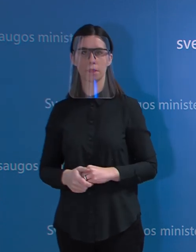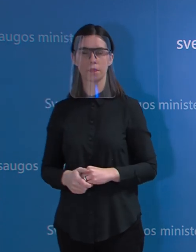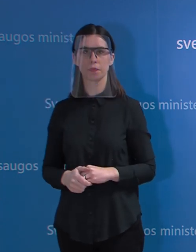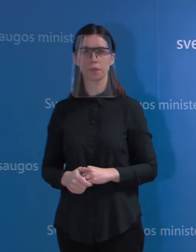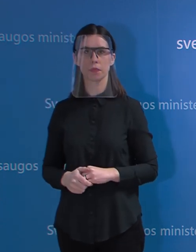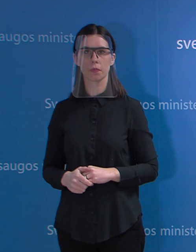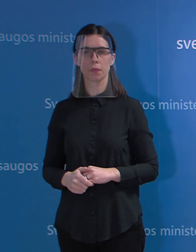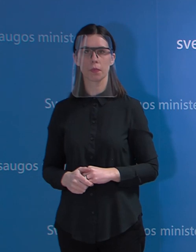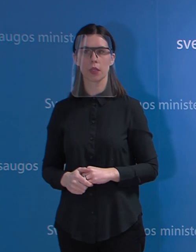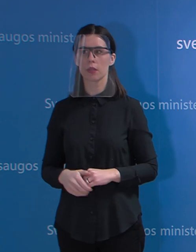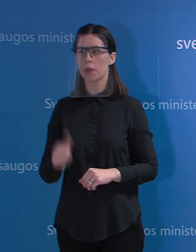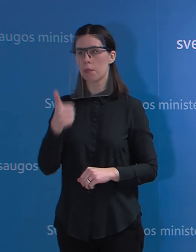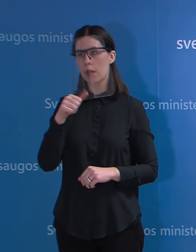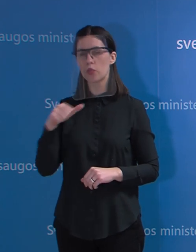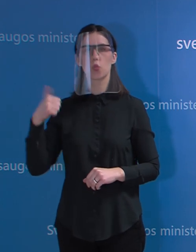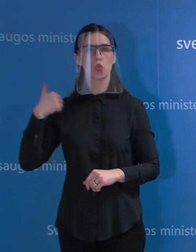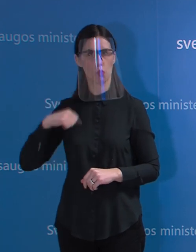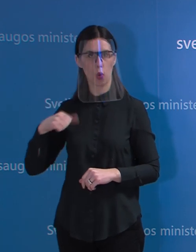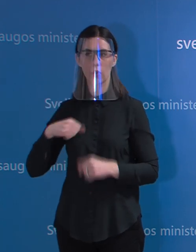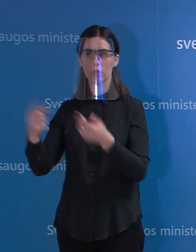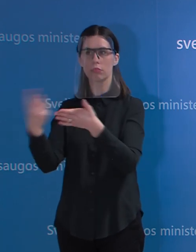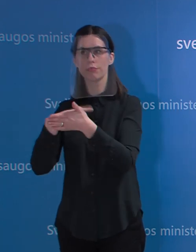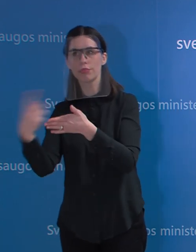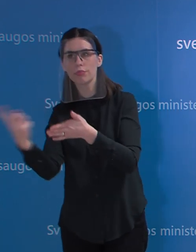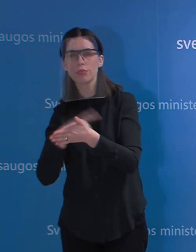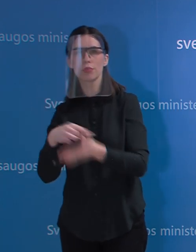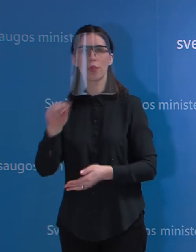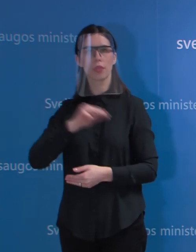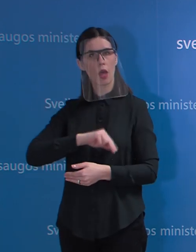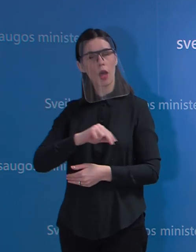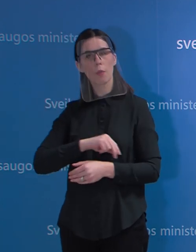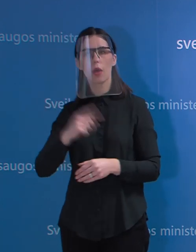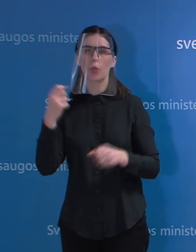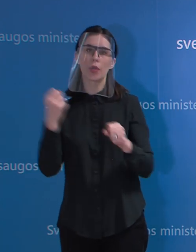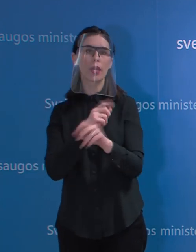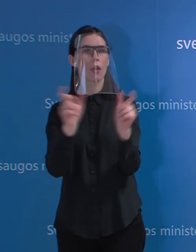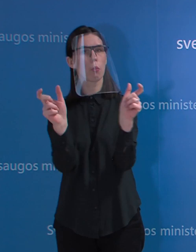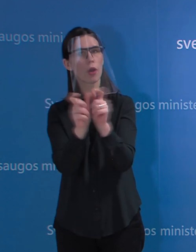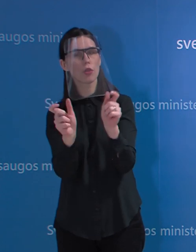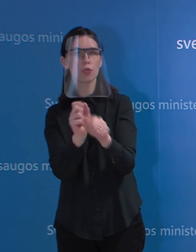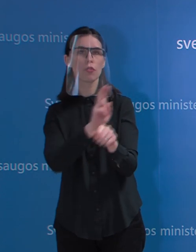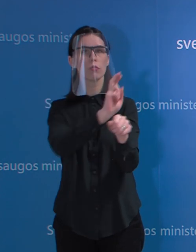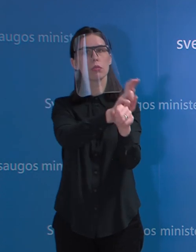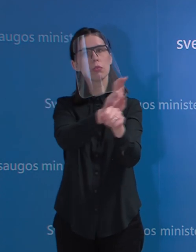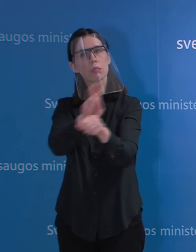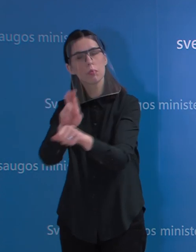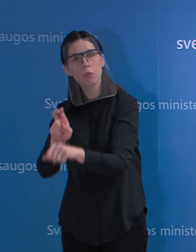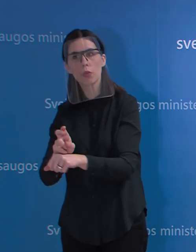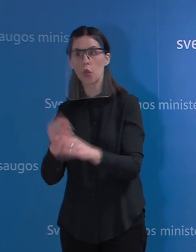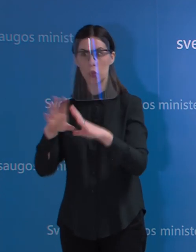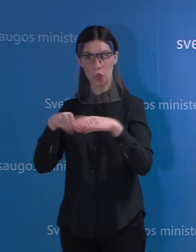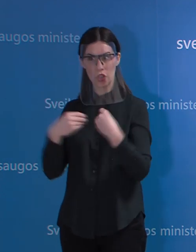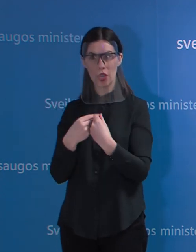jeigu jis vaikšto kažkur tai darbą, jeigu jam reikia įti parduotuvę, jeigu jis turi šeimos narių, tai po vieną kaukę